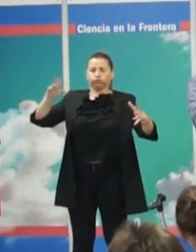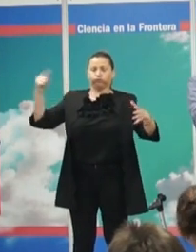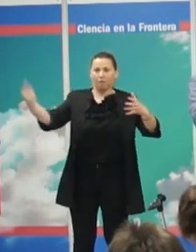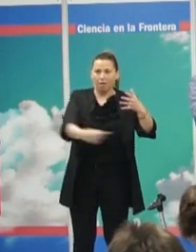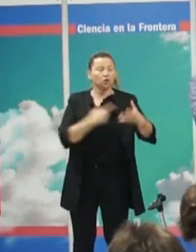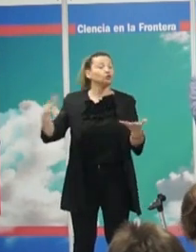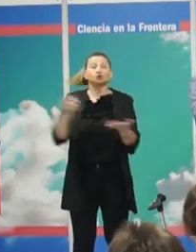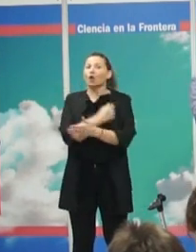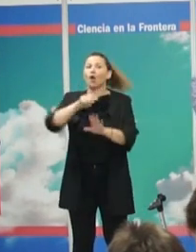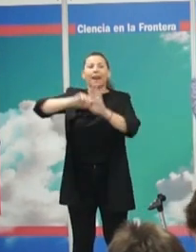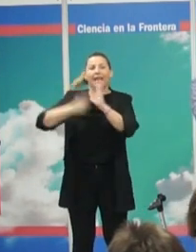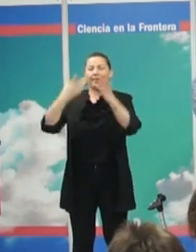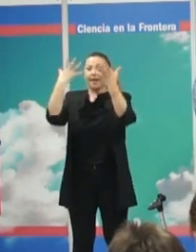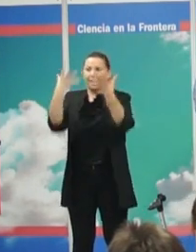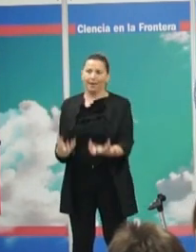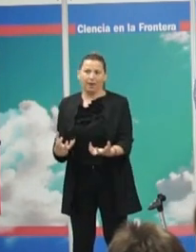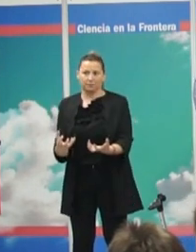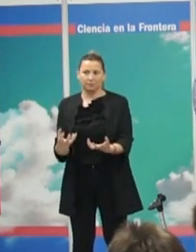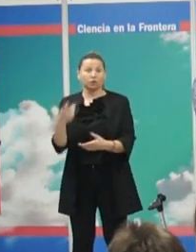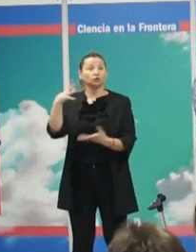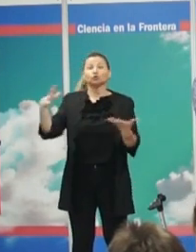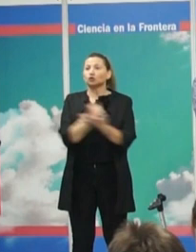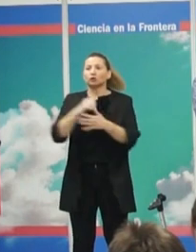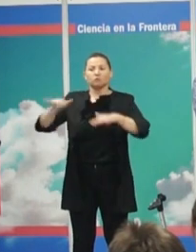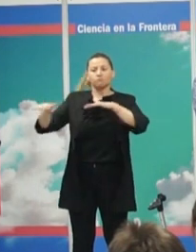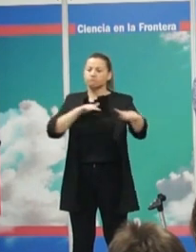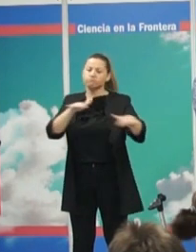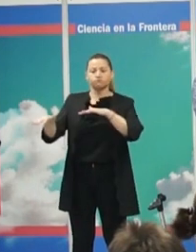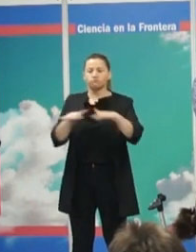sometido a la línea de realidad. Por tanto, aunque no lo notemos, todo está en movimiento.